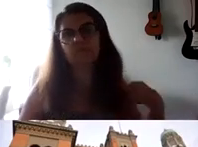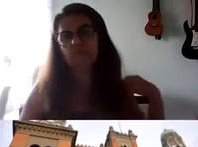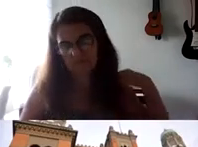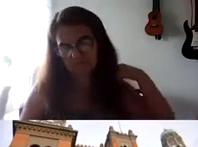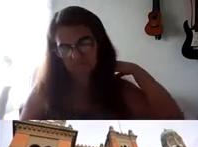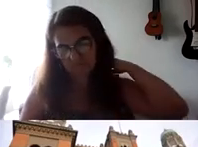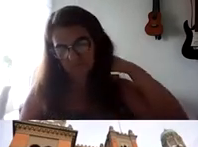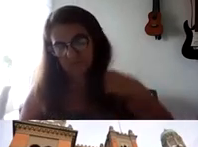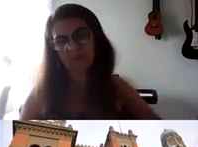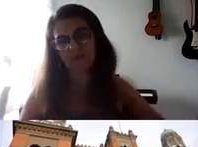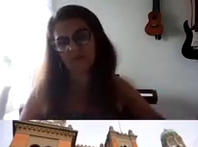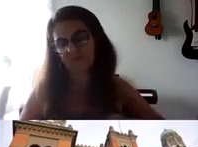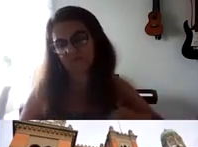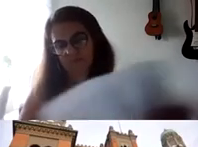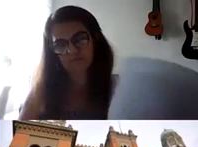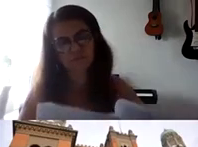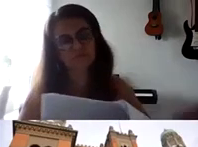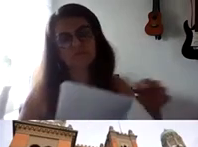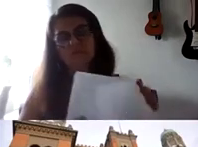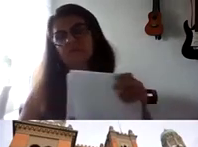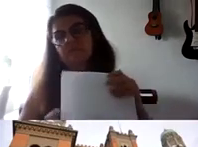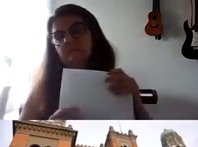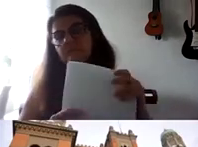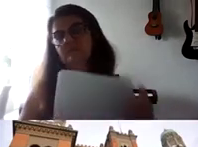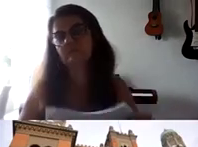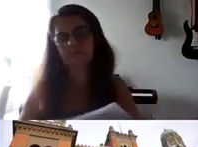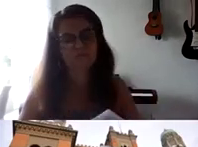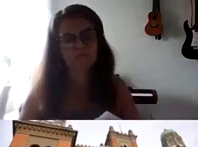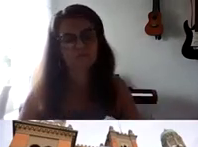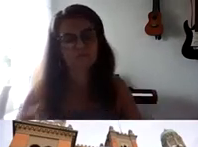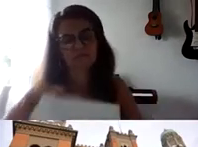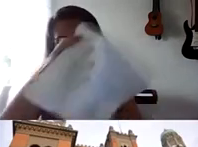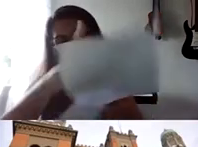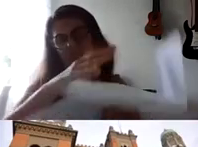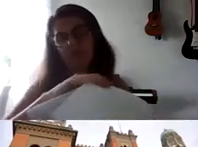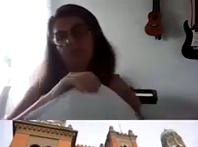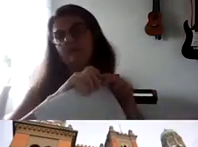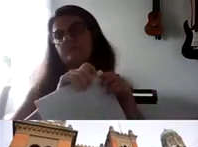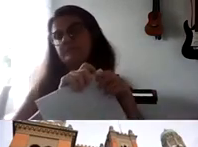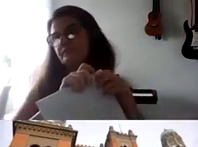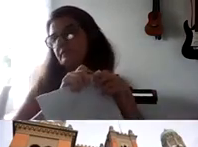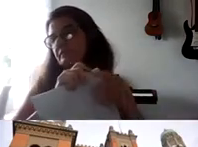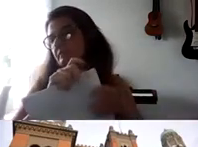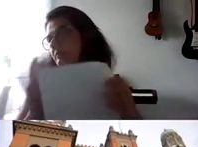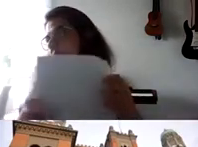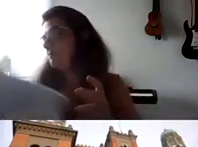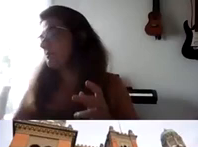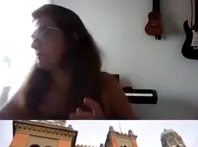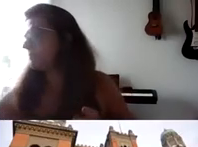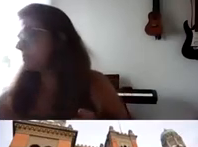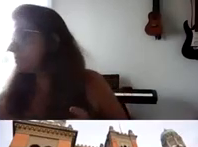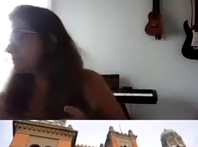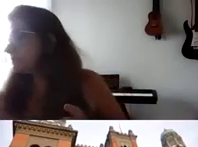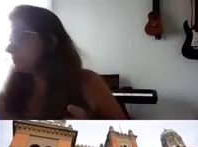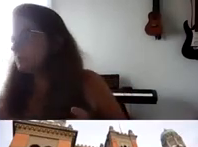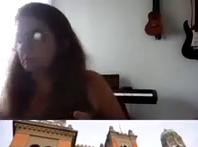Pessoas com Deficiência da ONU, que é esse decreto que tem força de status de emenda constitucional, o Estatuto